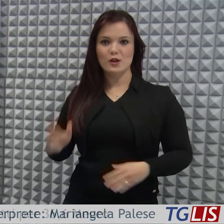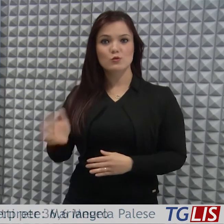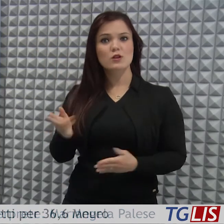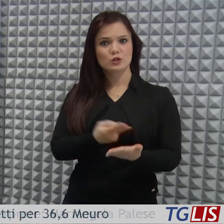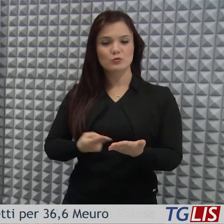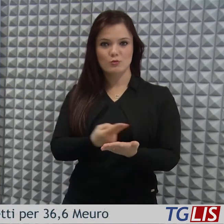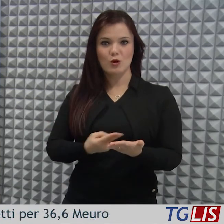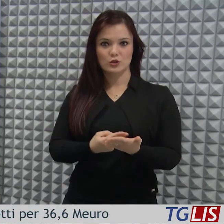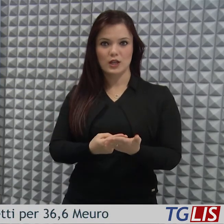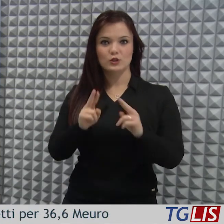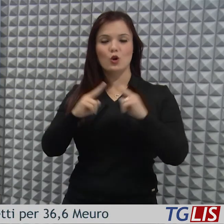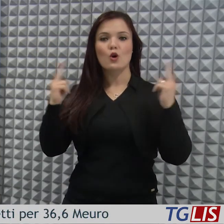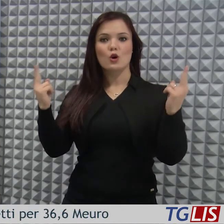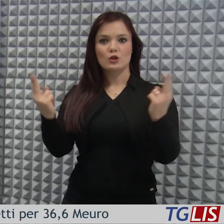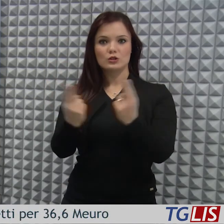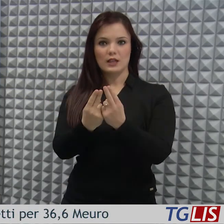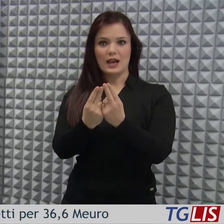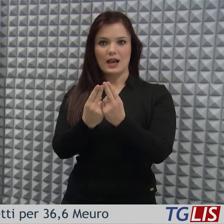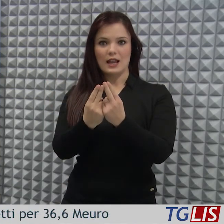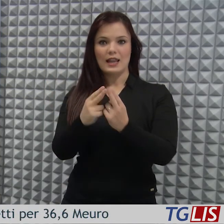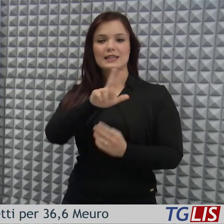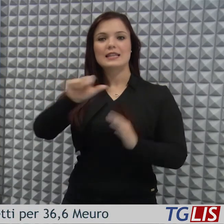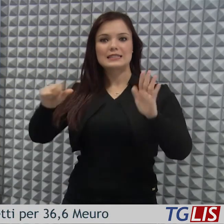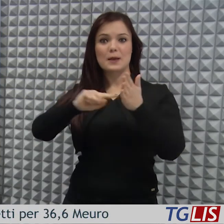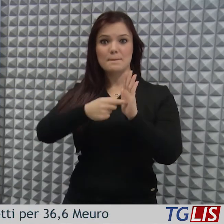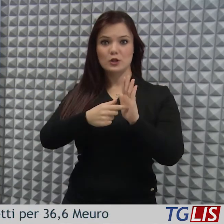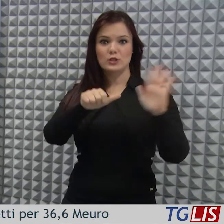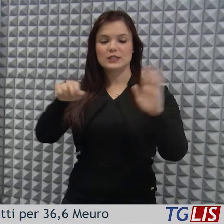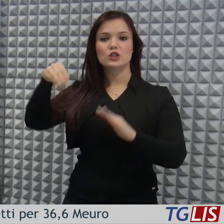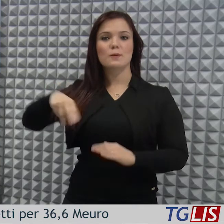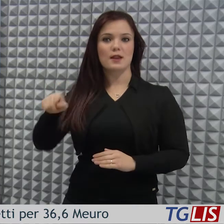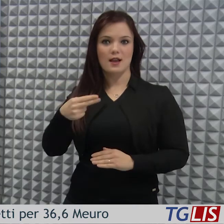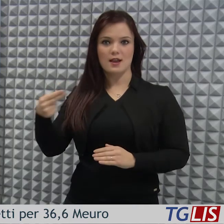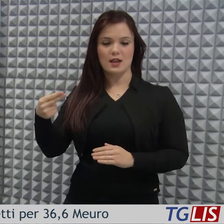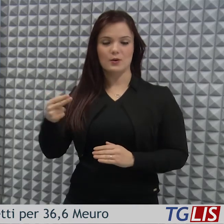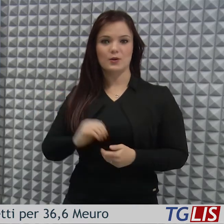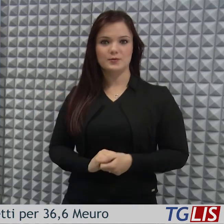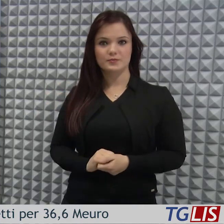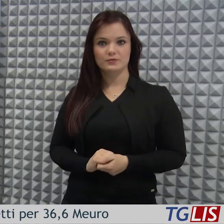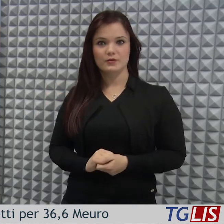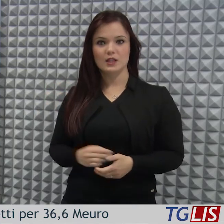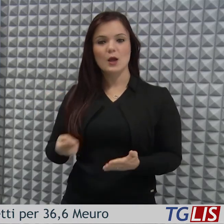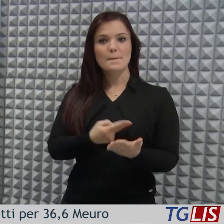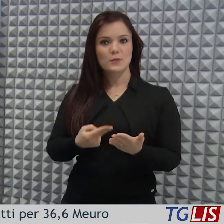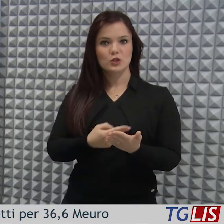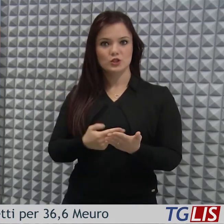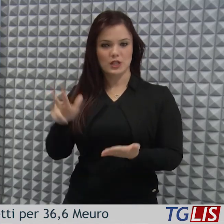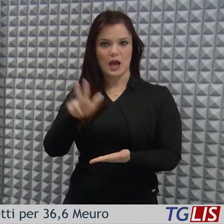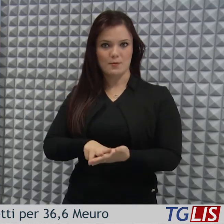progetti per un totale di 36,6 milioni di euro. I progetti approvati,